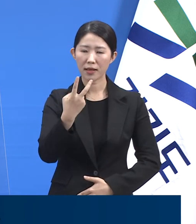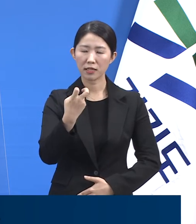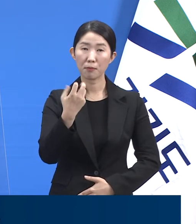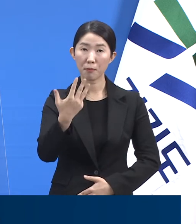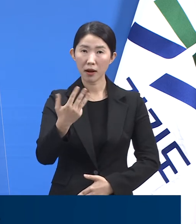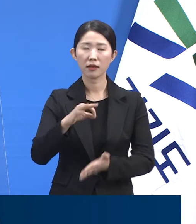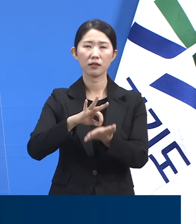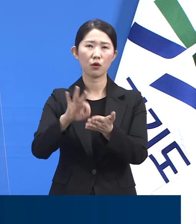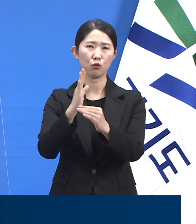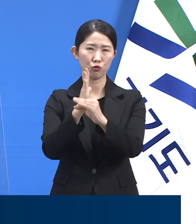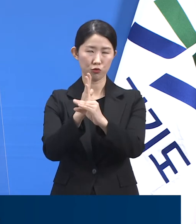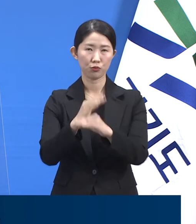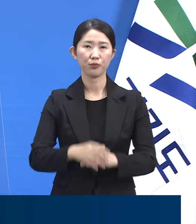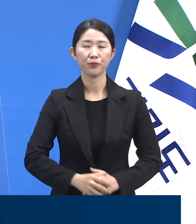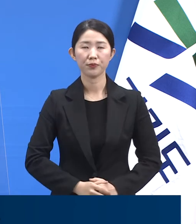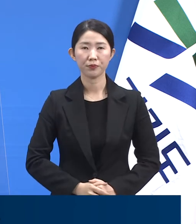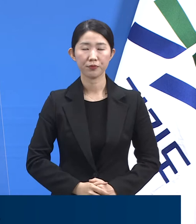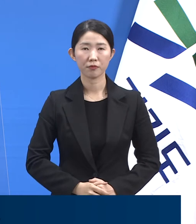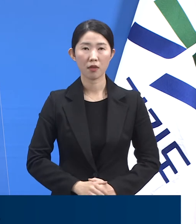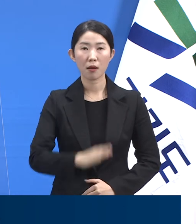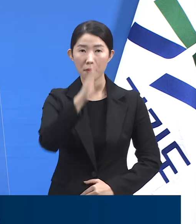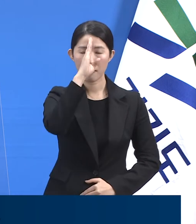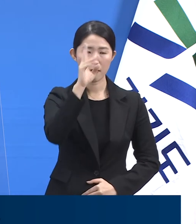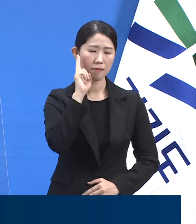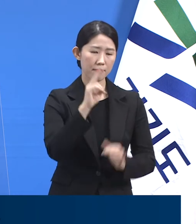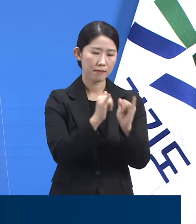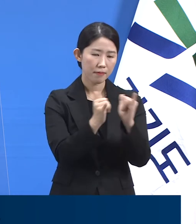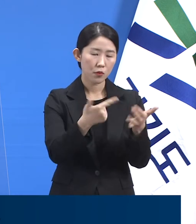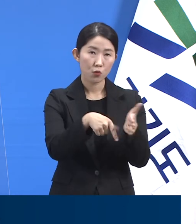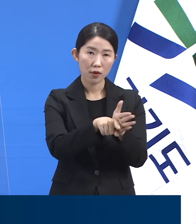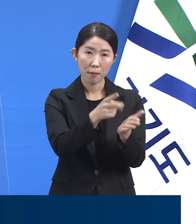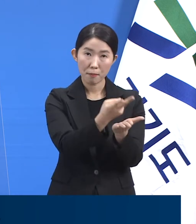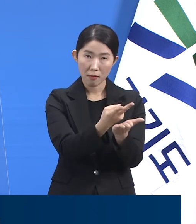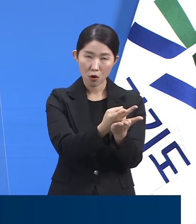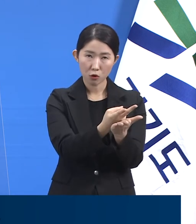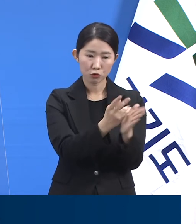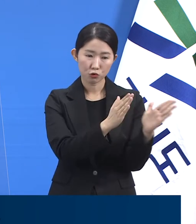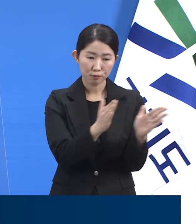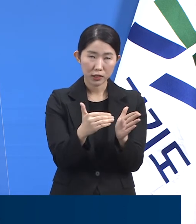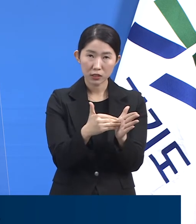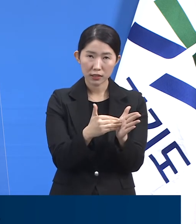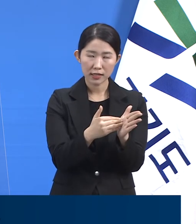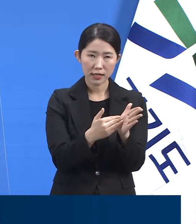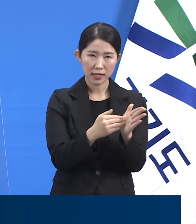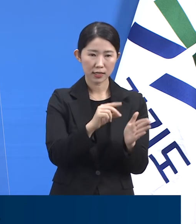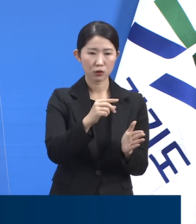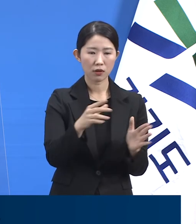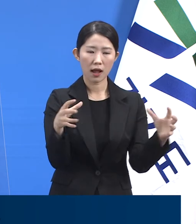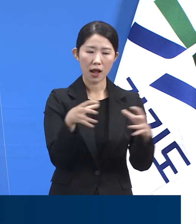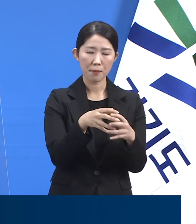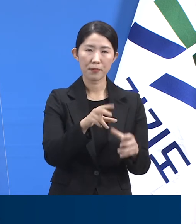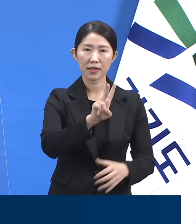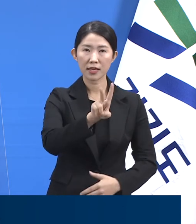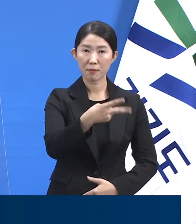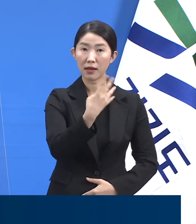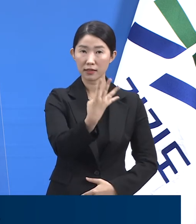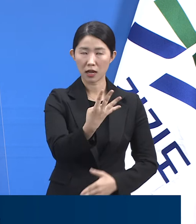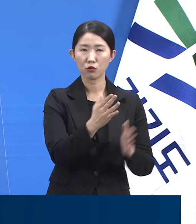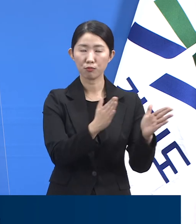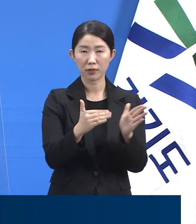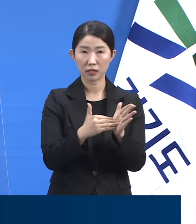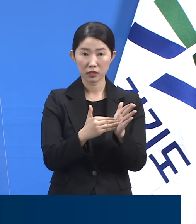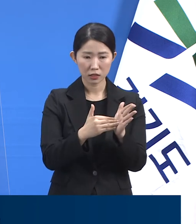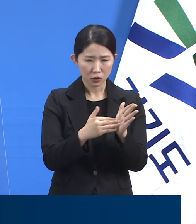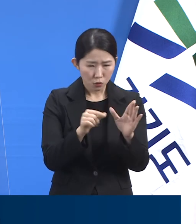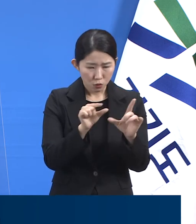있습니다. 중증환자 치료 병상은 총 204병상을 확보하였으며 2중 65개를